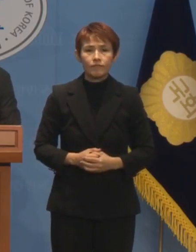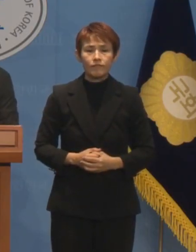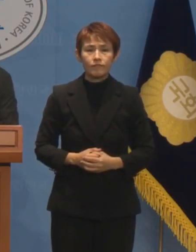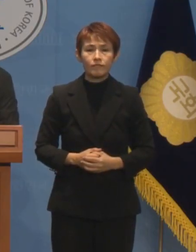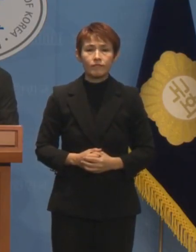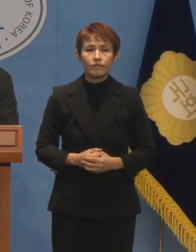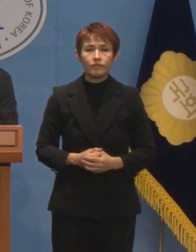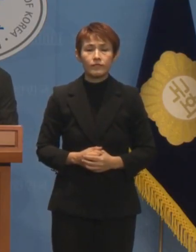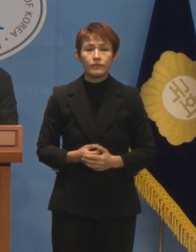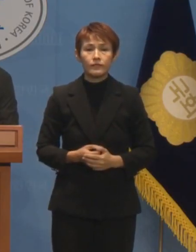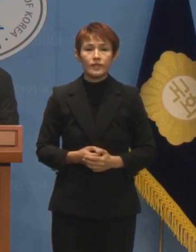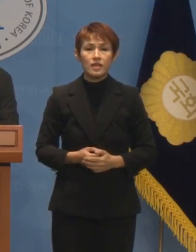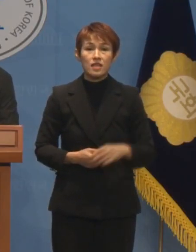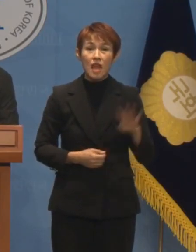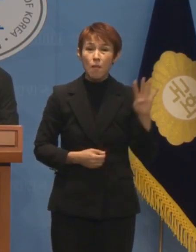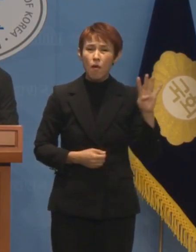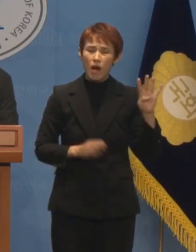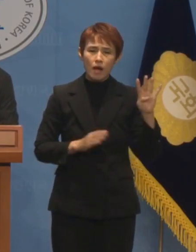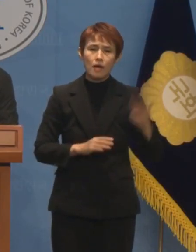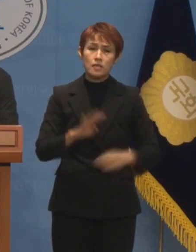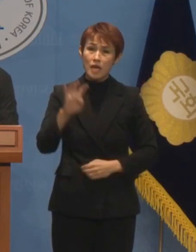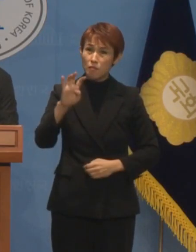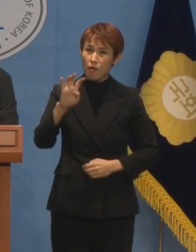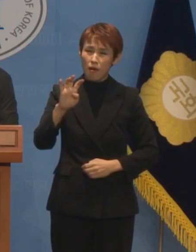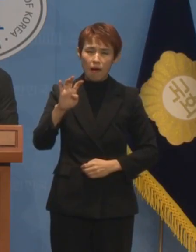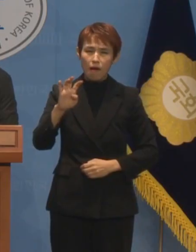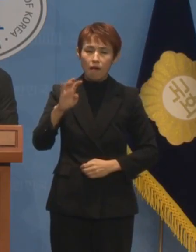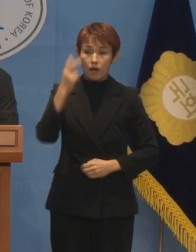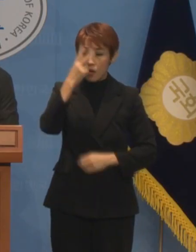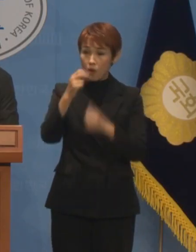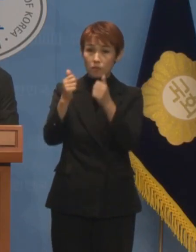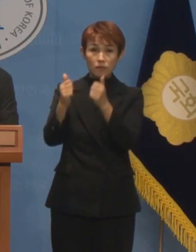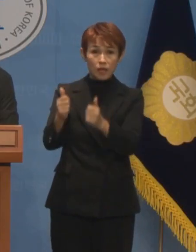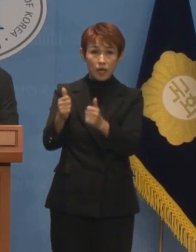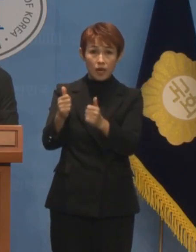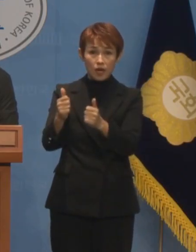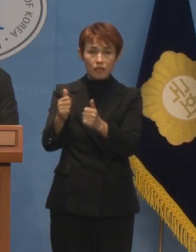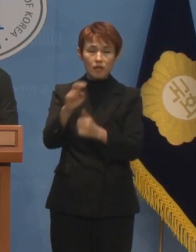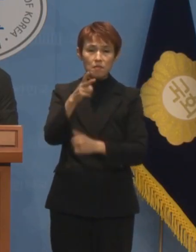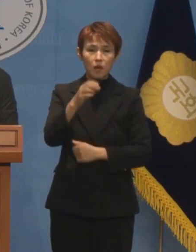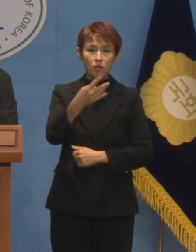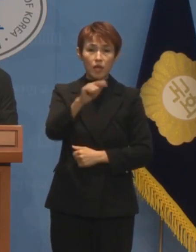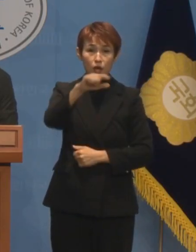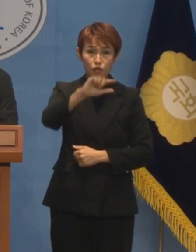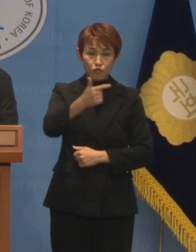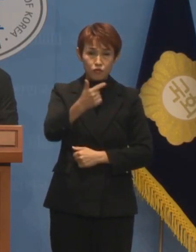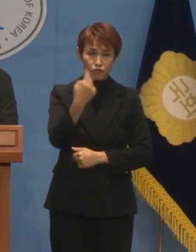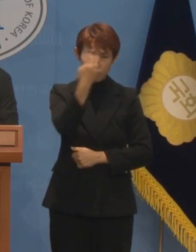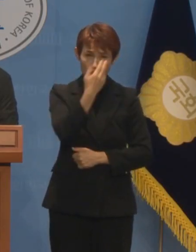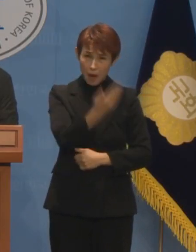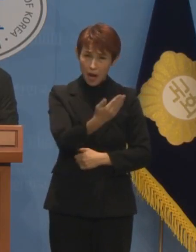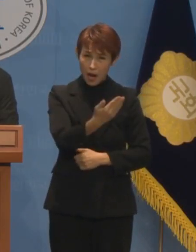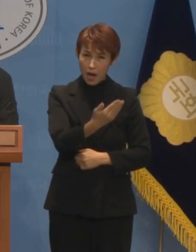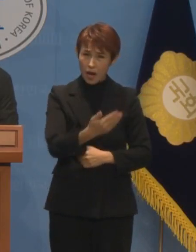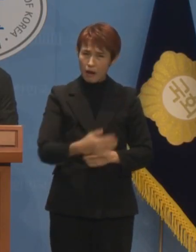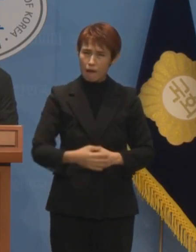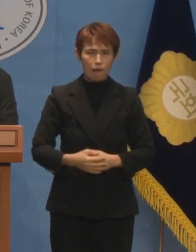아니라 40명을 붙인들 현 검찰에서 명태균 수사가 가능이나 하겠습니까?